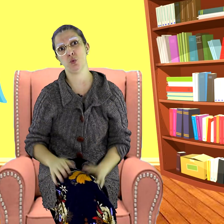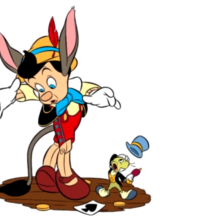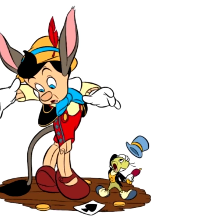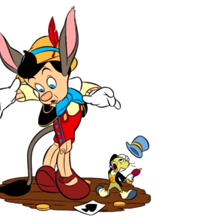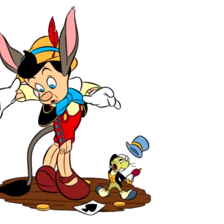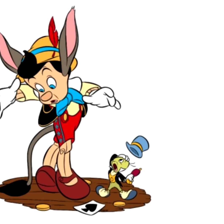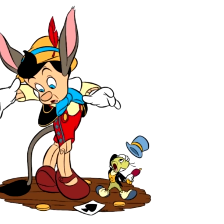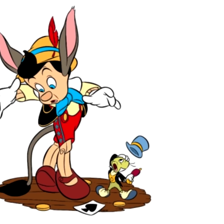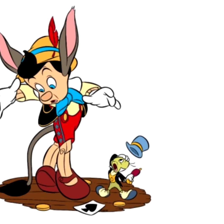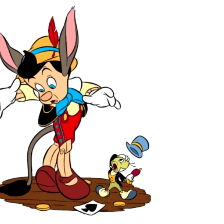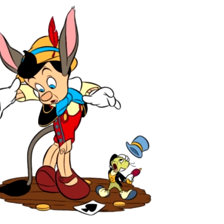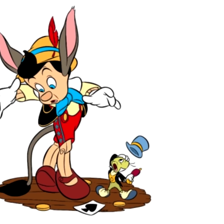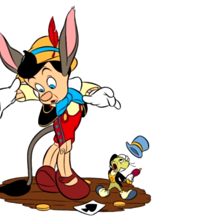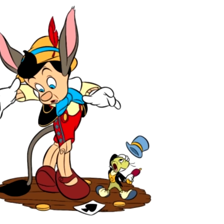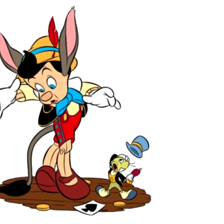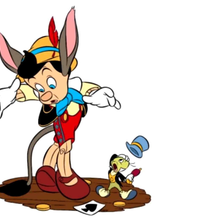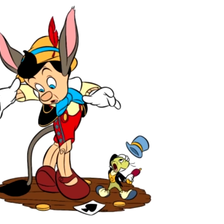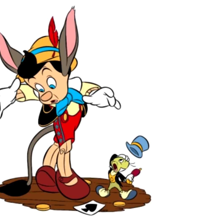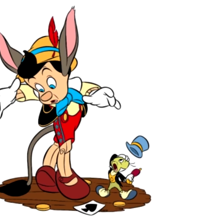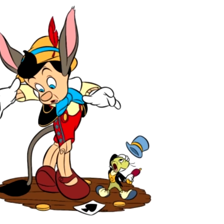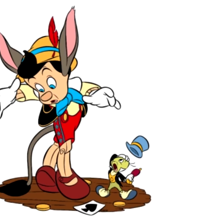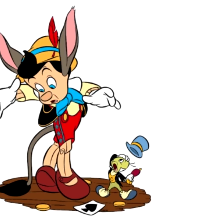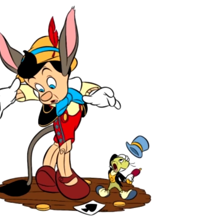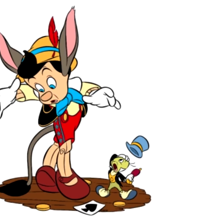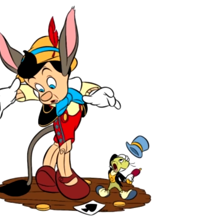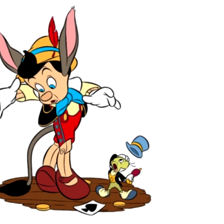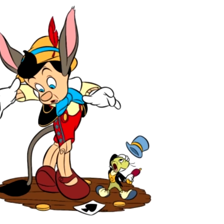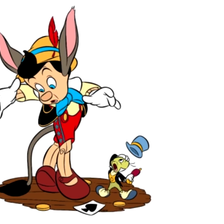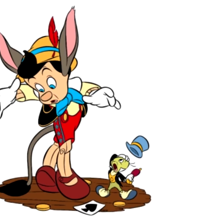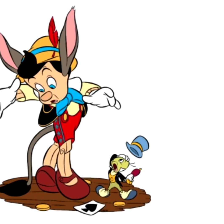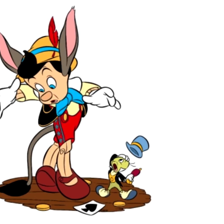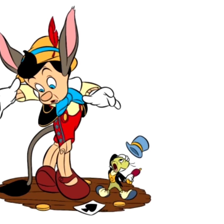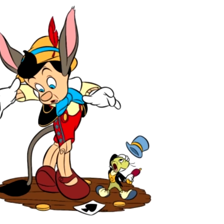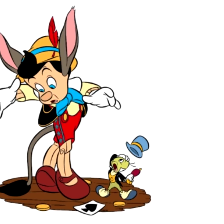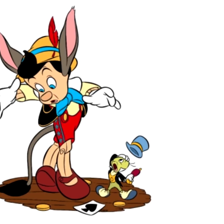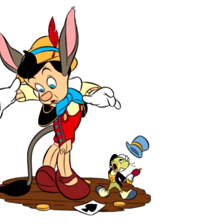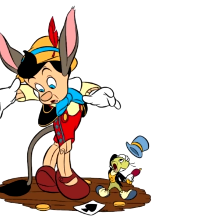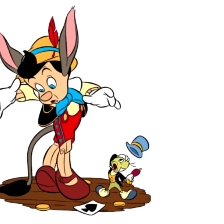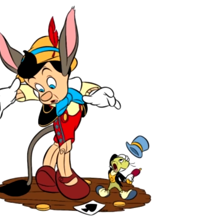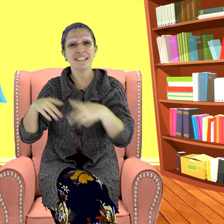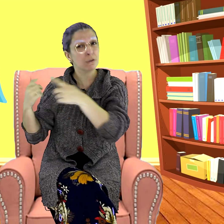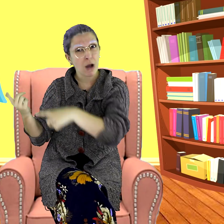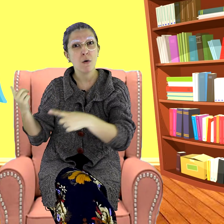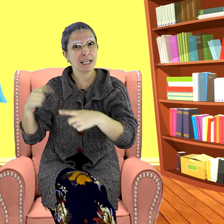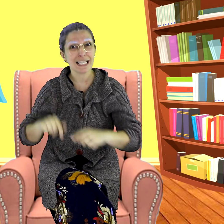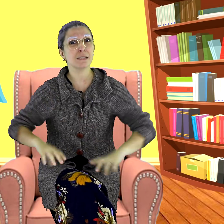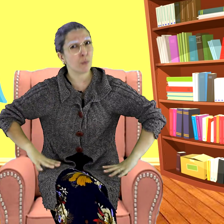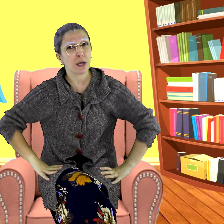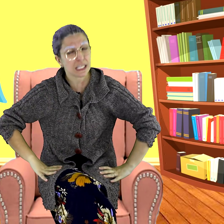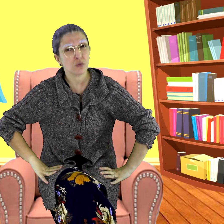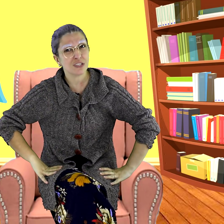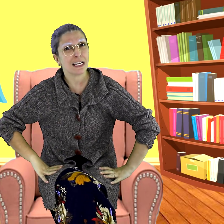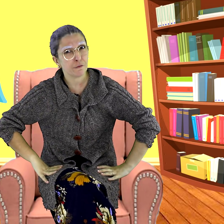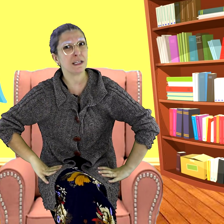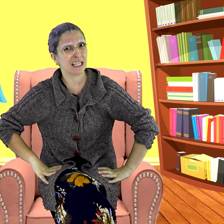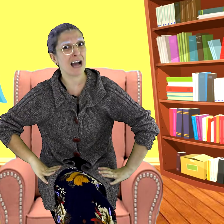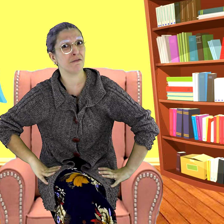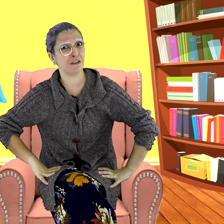Pinóquio ficou apavorado, porque quanto mais o tempo passava, mais igual aqueles burrinhos ele ficava.